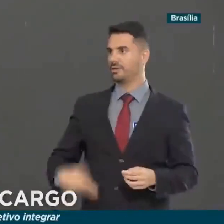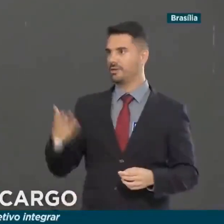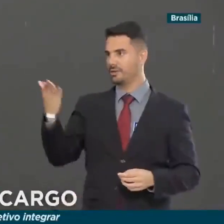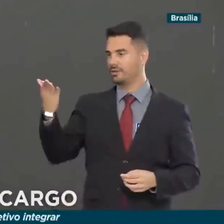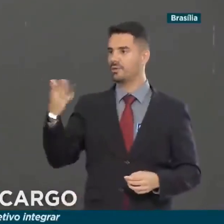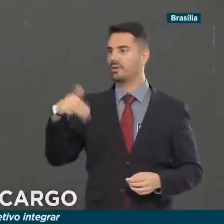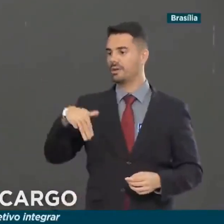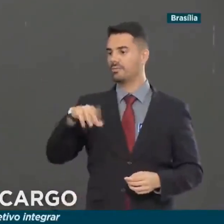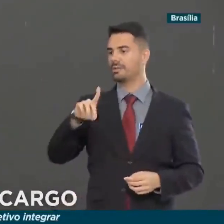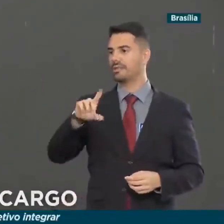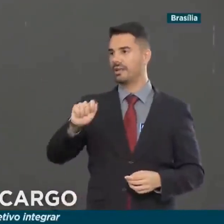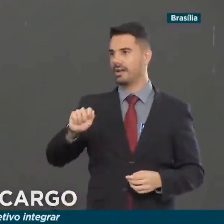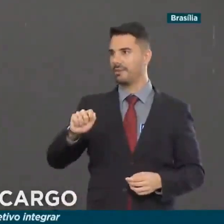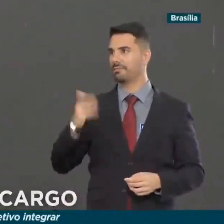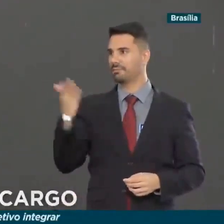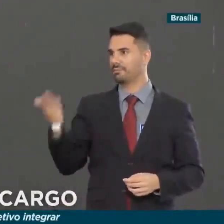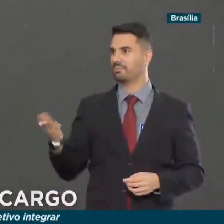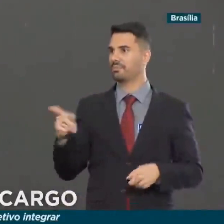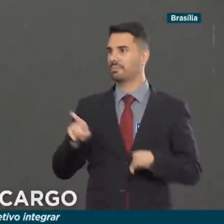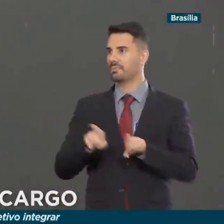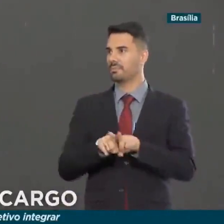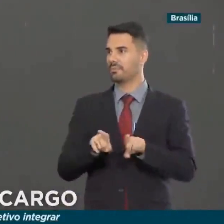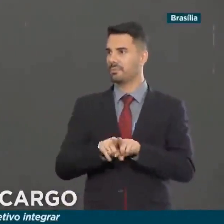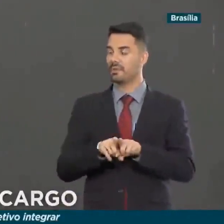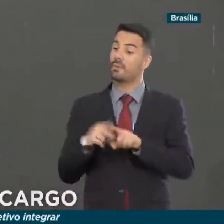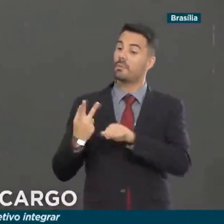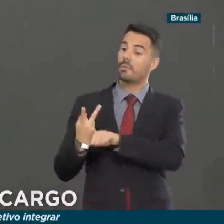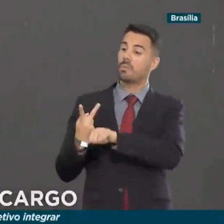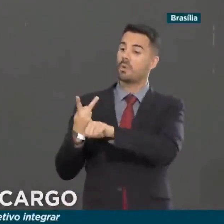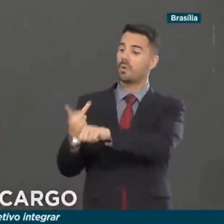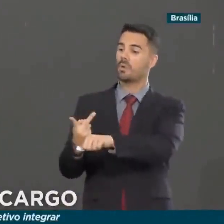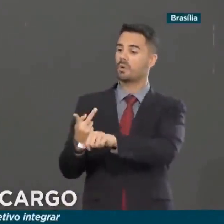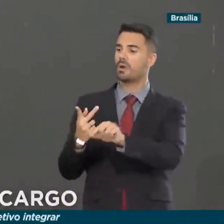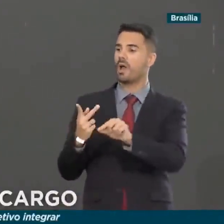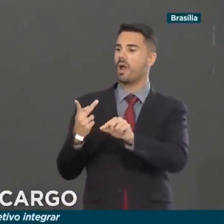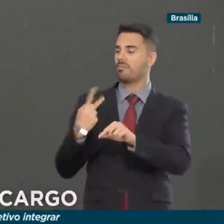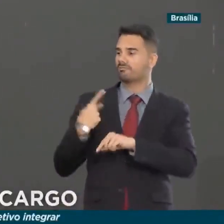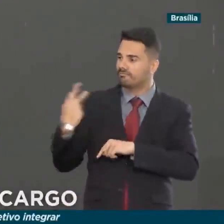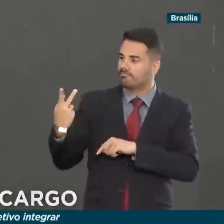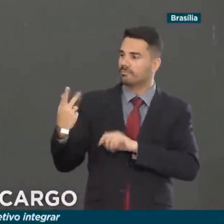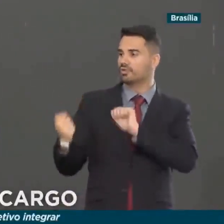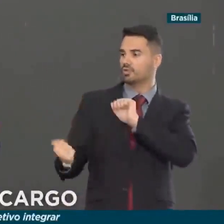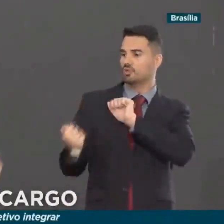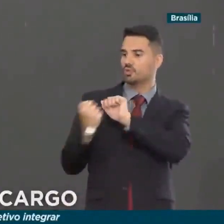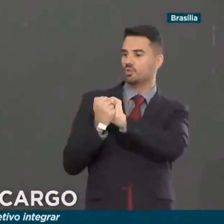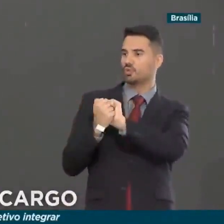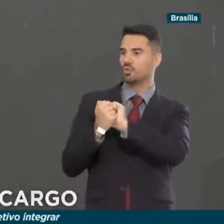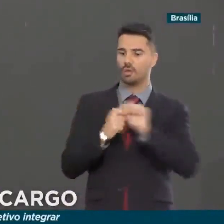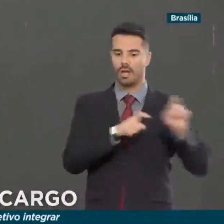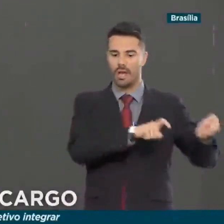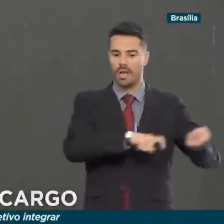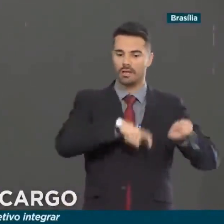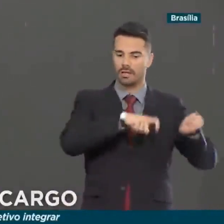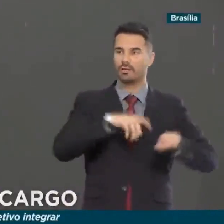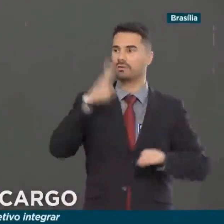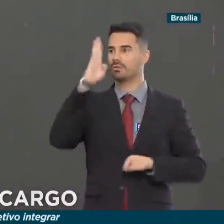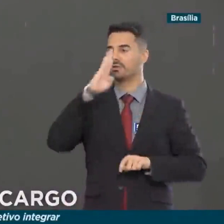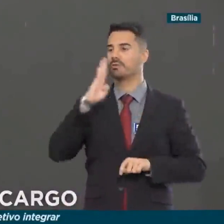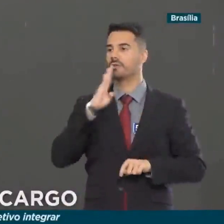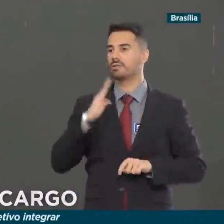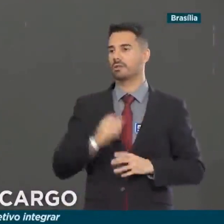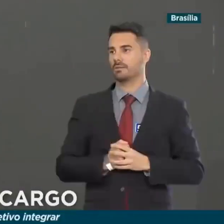MDA, nosso Paulinho, buscar construir a agricultura brasileira